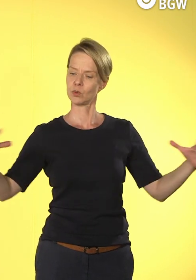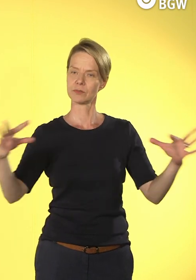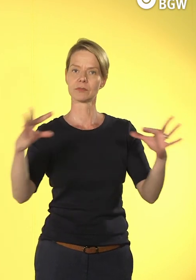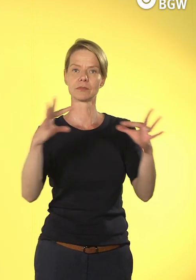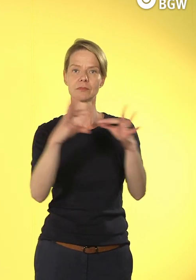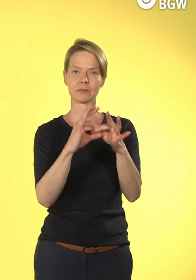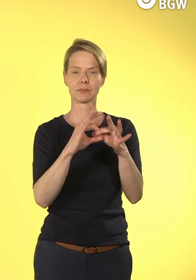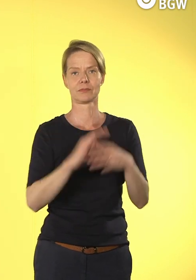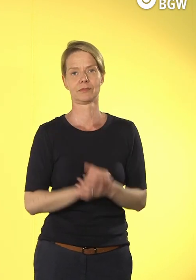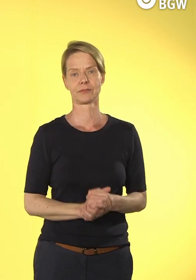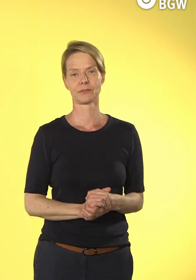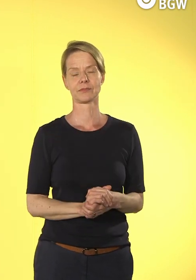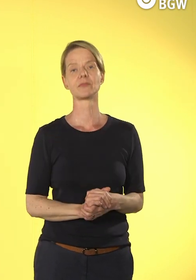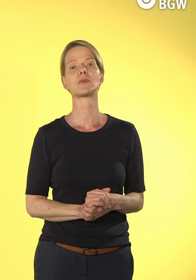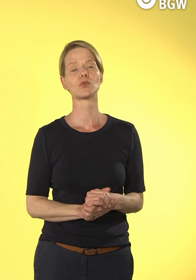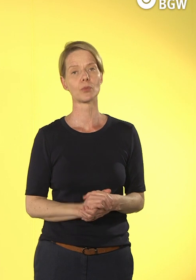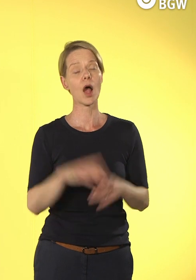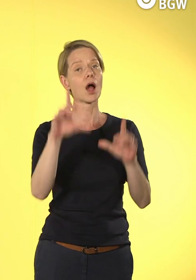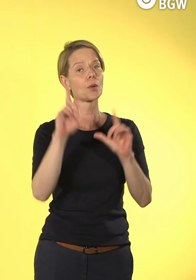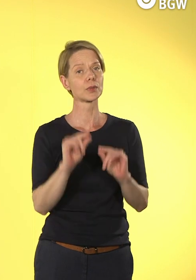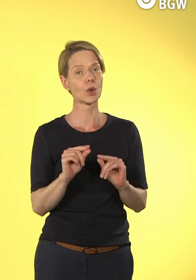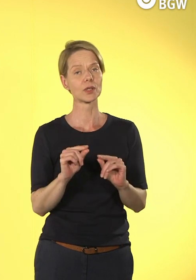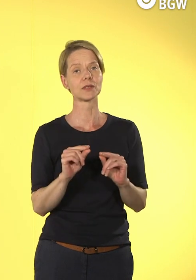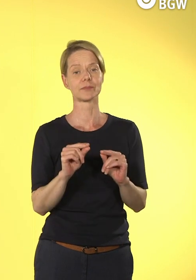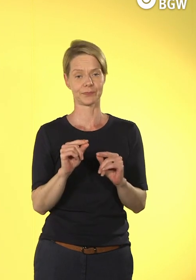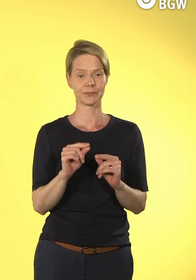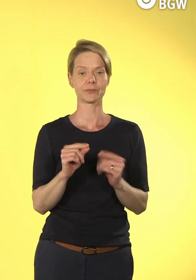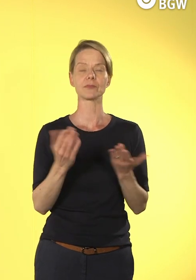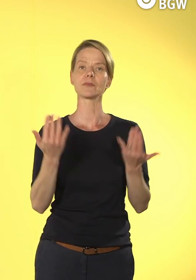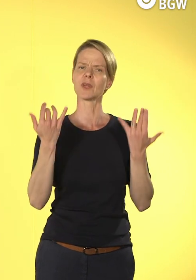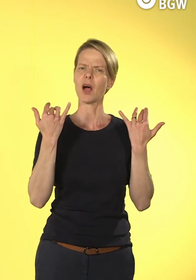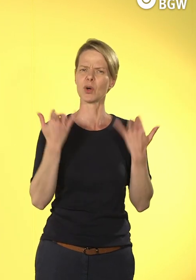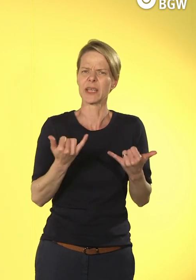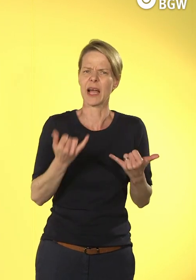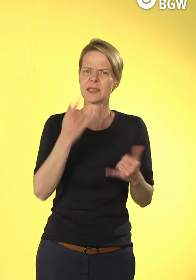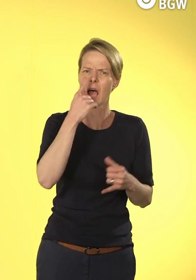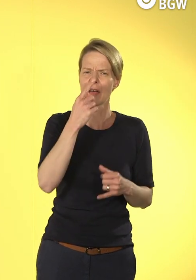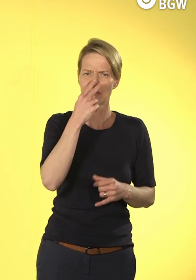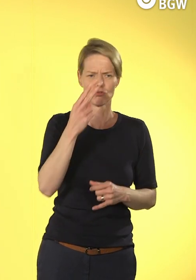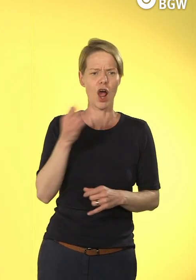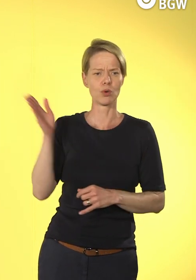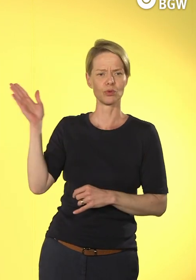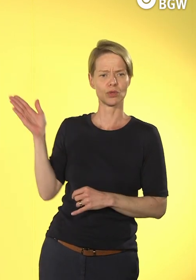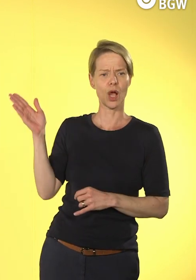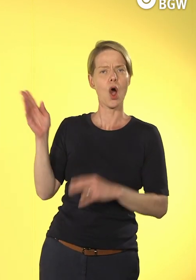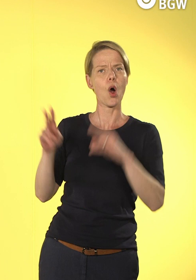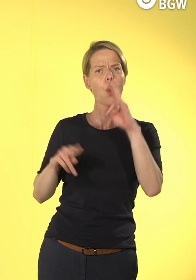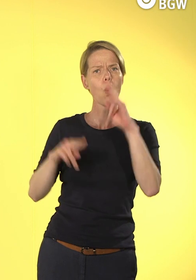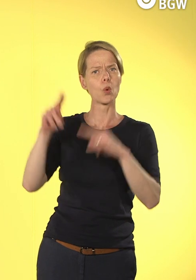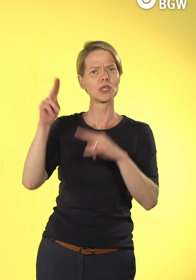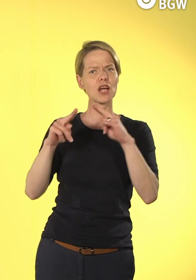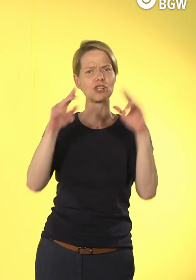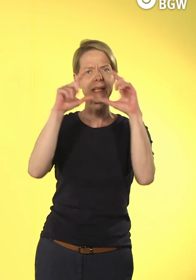entwehren können. Das heißt, auch jetzt, wenn Sie diese verschiedenen Themen, diese verschiedenen Dimensionen sehen,